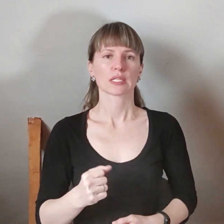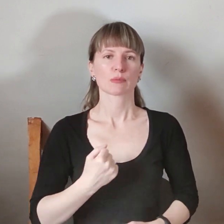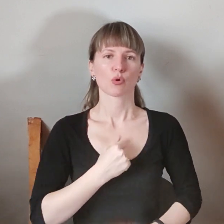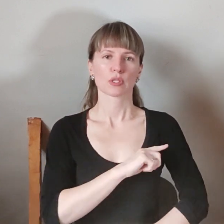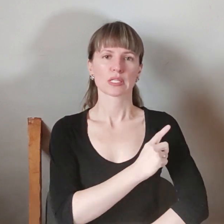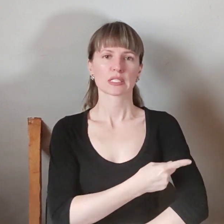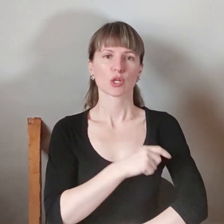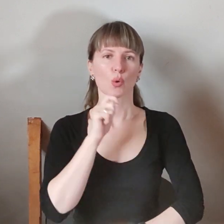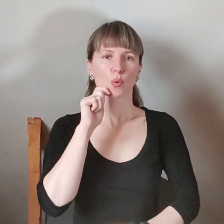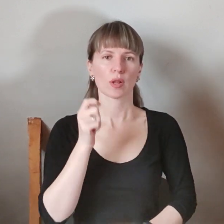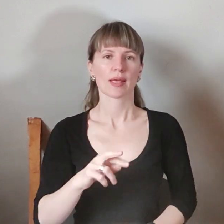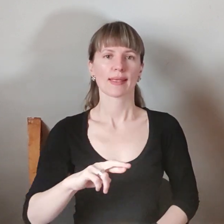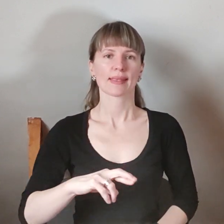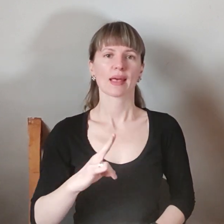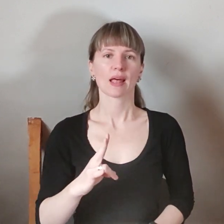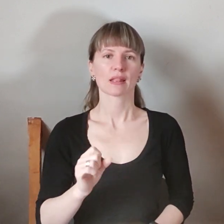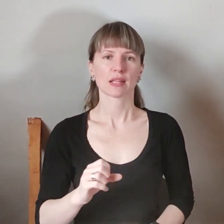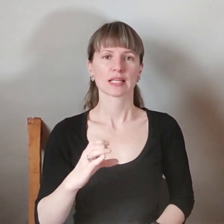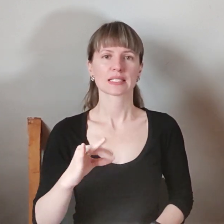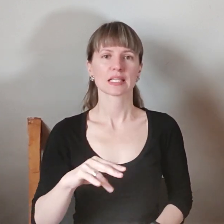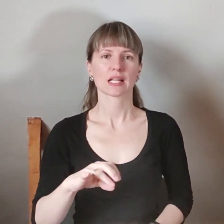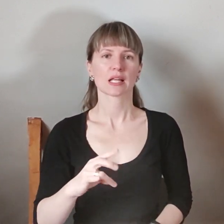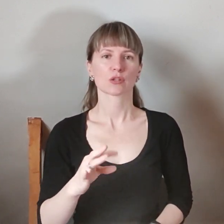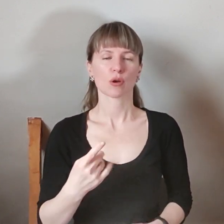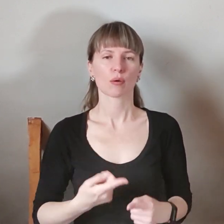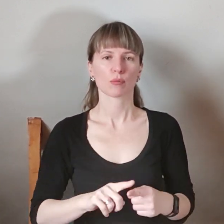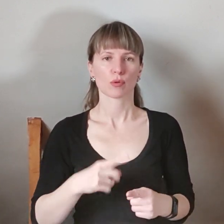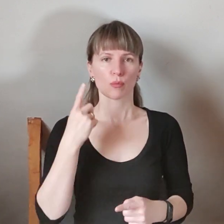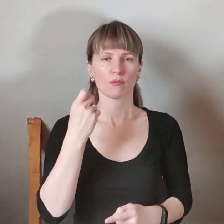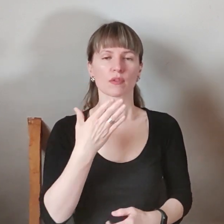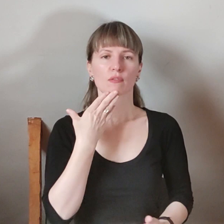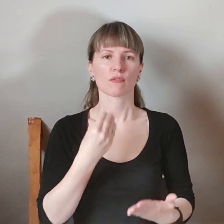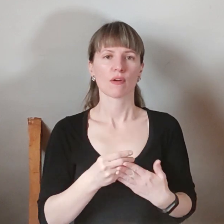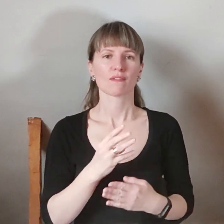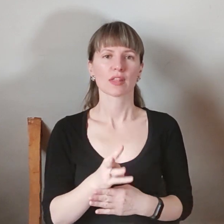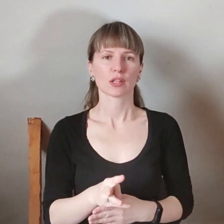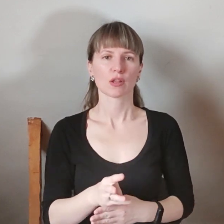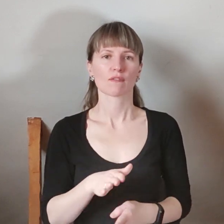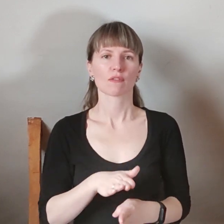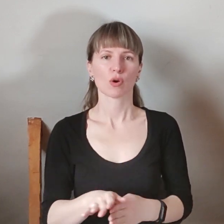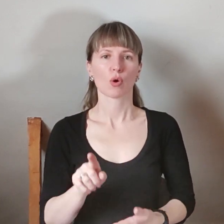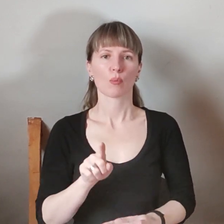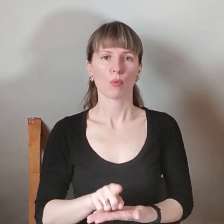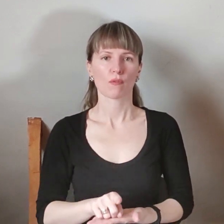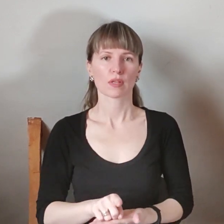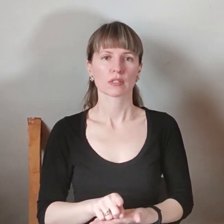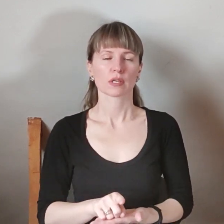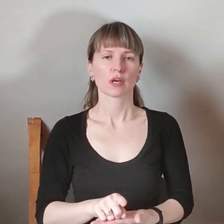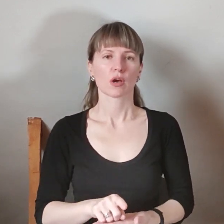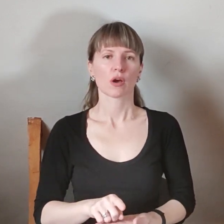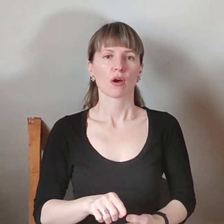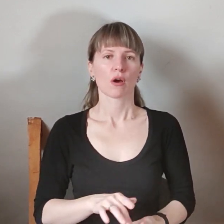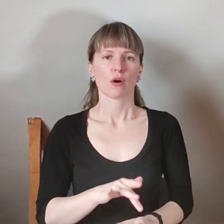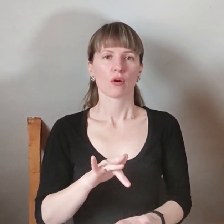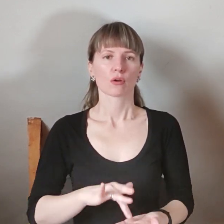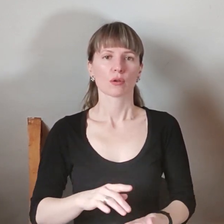Яна Селепко. Про це повідомив у своєму відео звернення виконуючої обов'язки міського голову Бердянська Олександр Свідло.